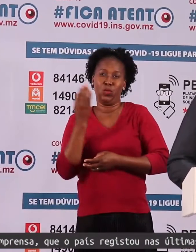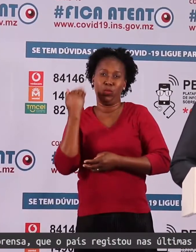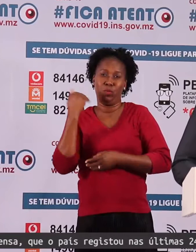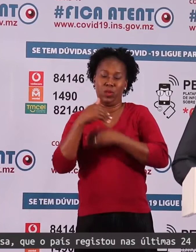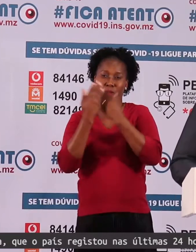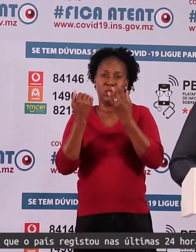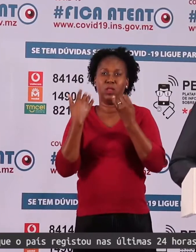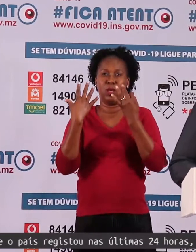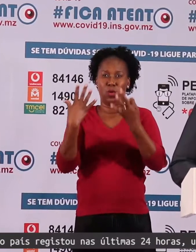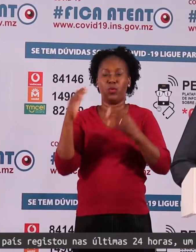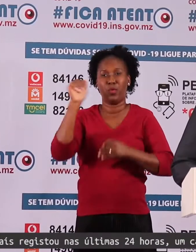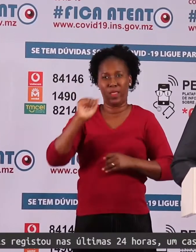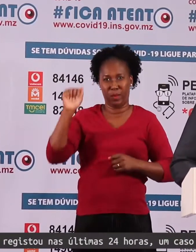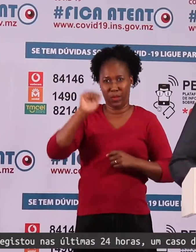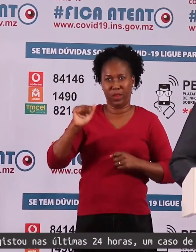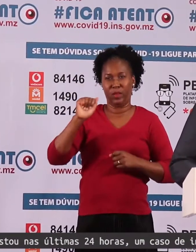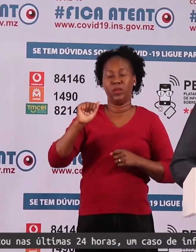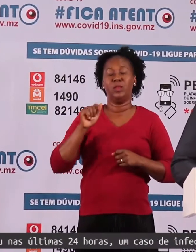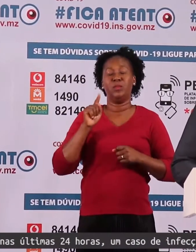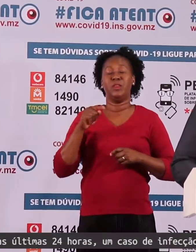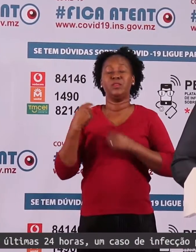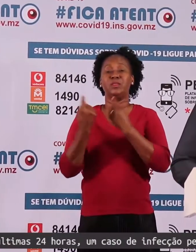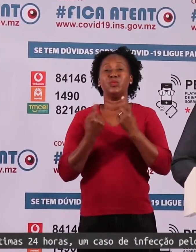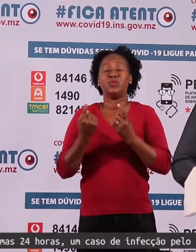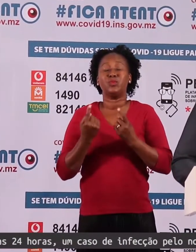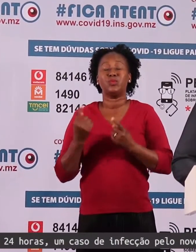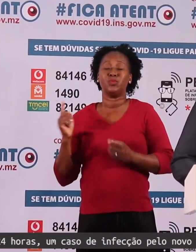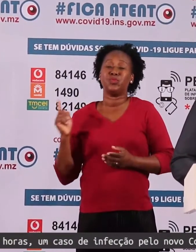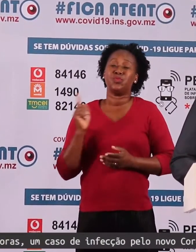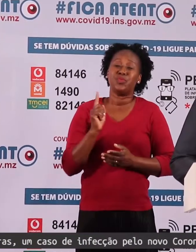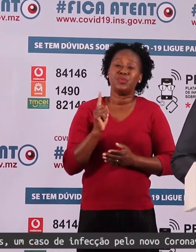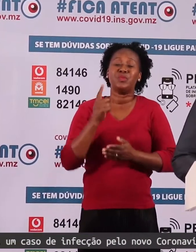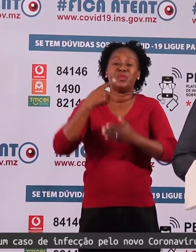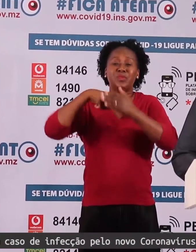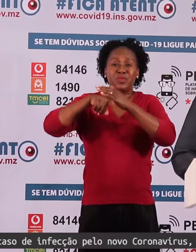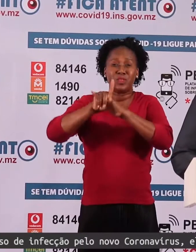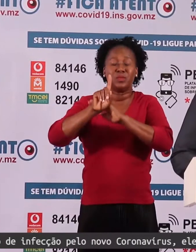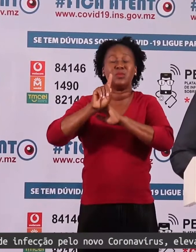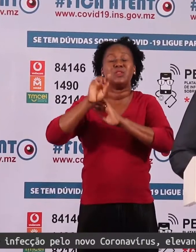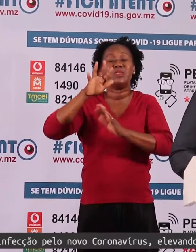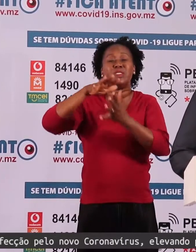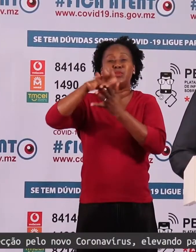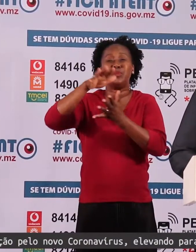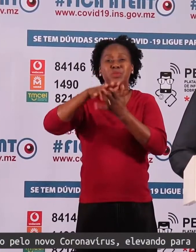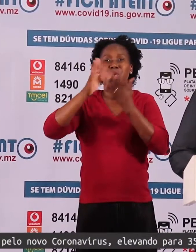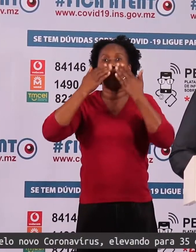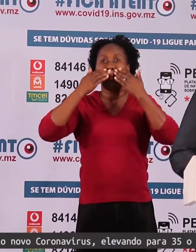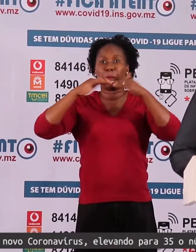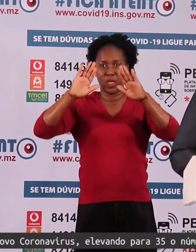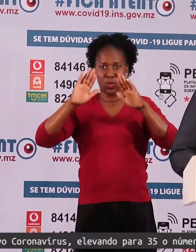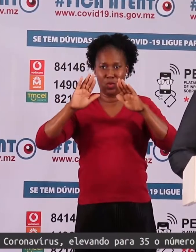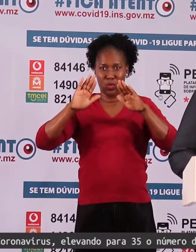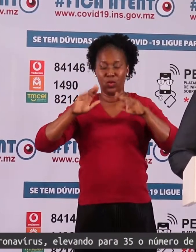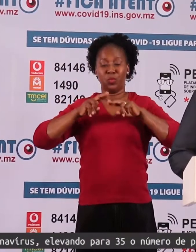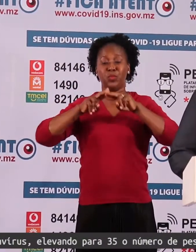Para a aplicação desta medida, nós viemos aqui esclarecer melhor para se entender que transporte público